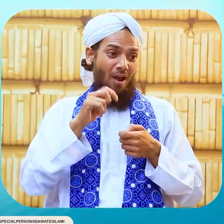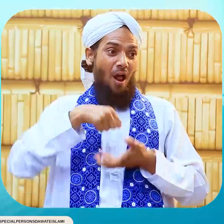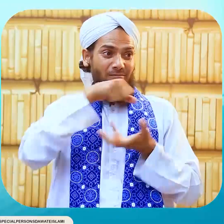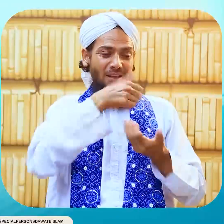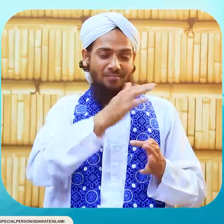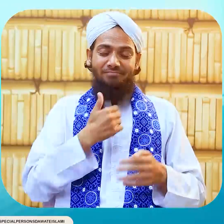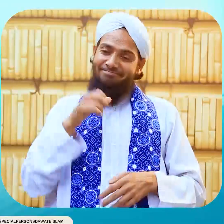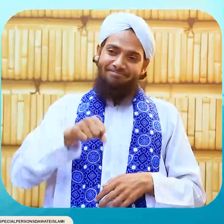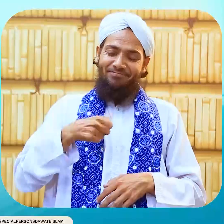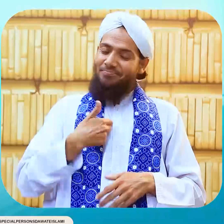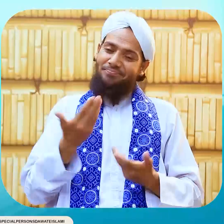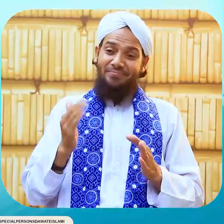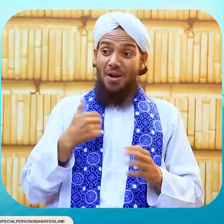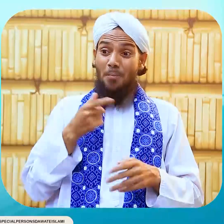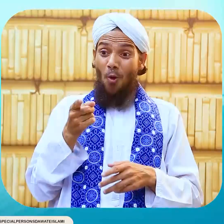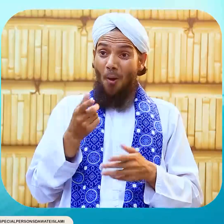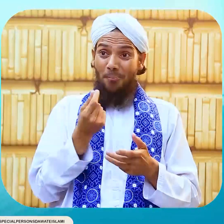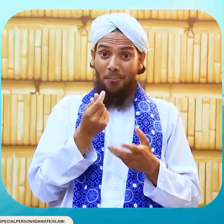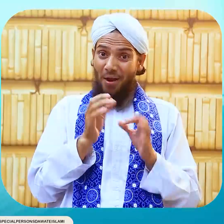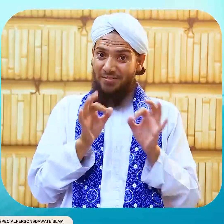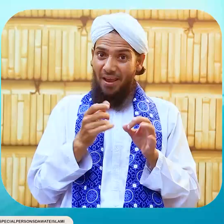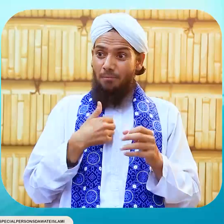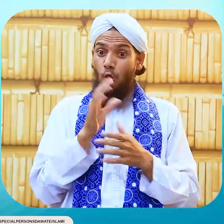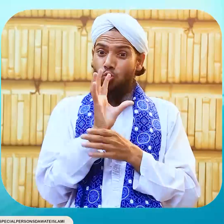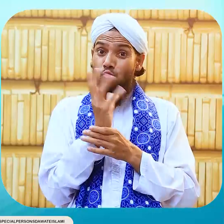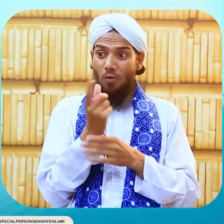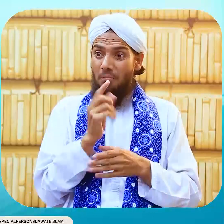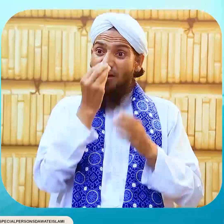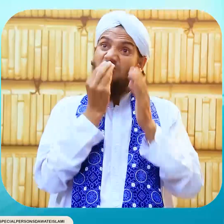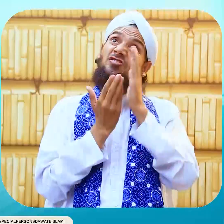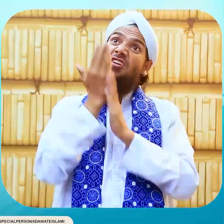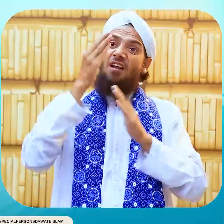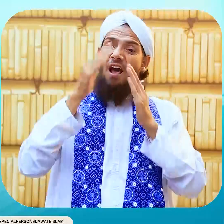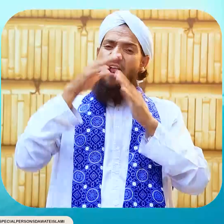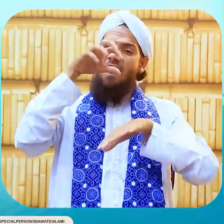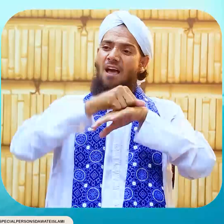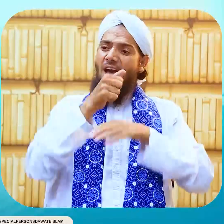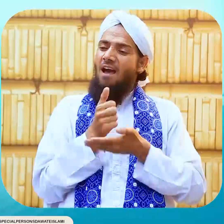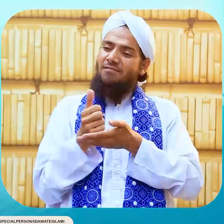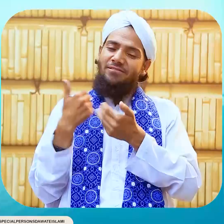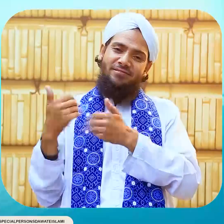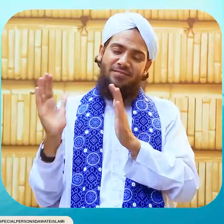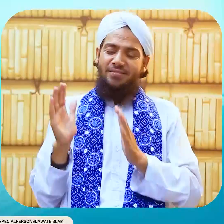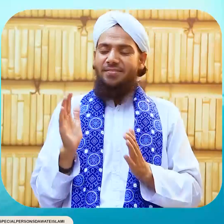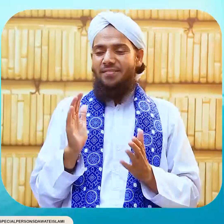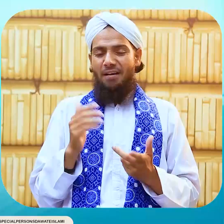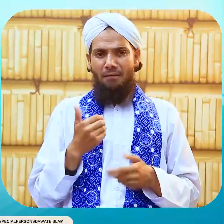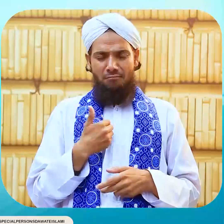فرمایا ہاں میں نے اس پیسے سے دنیا میں نہیں جنت میں گھر خرید لیا ہے حضرت حبیب عجمی نے کہا کہ